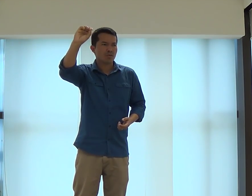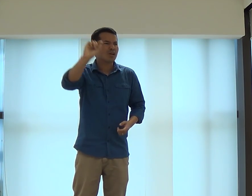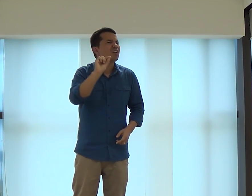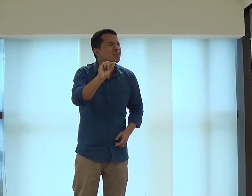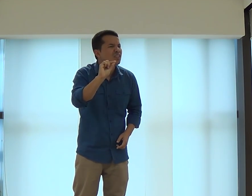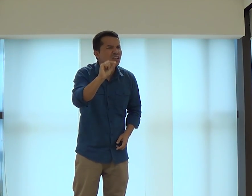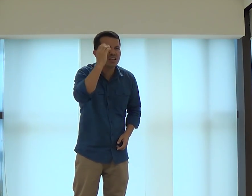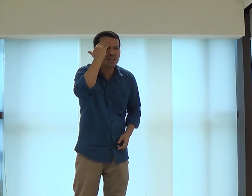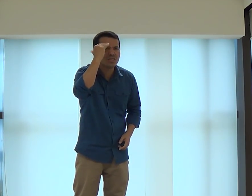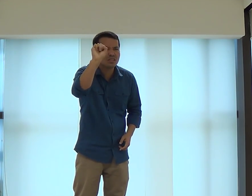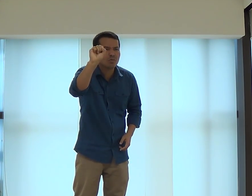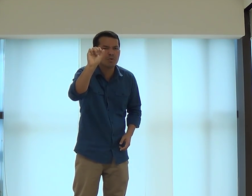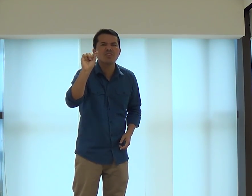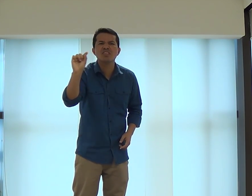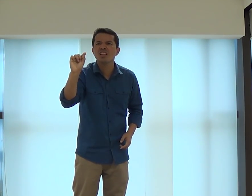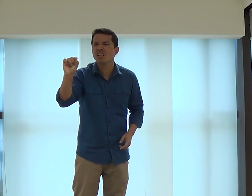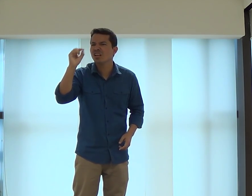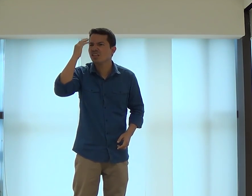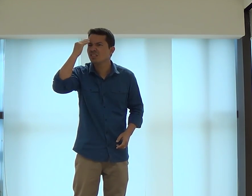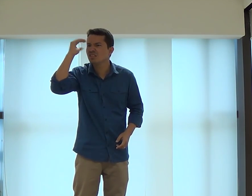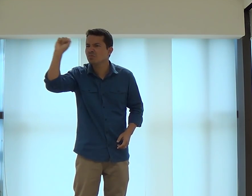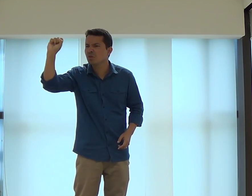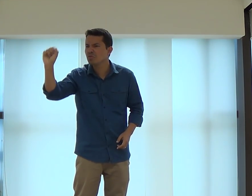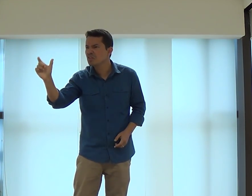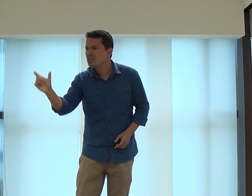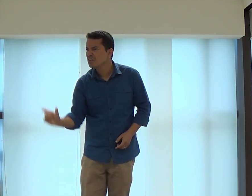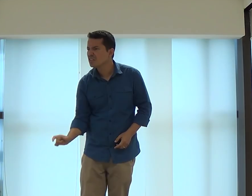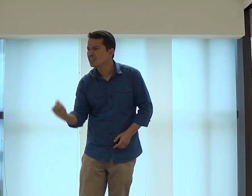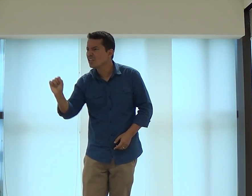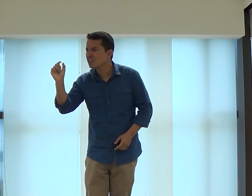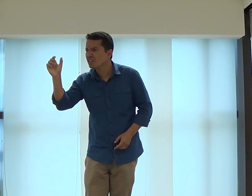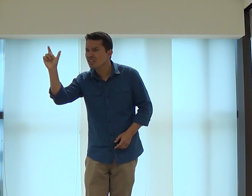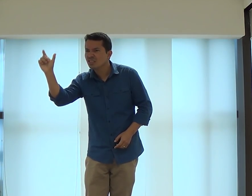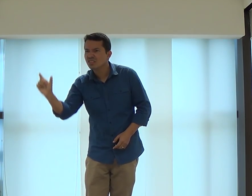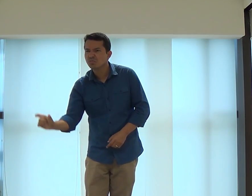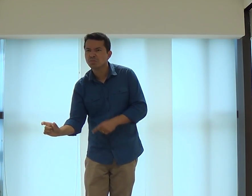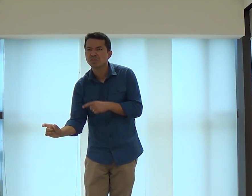Salomão. Quem que era o Salomão? Quem que era essa pessoa?